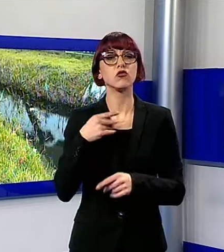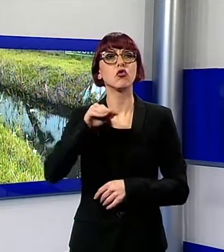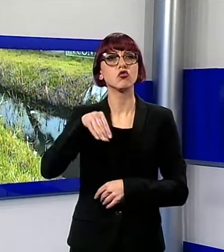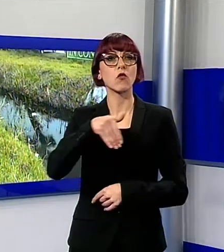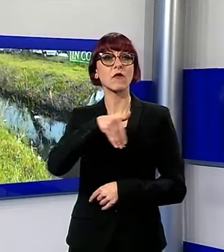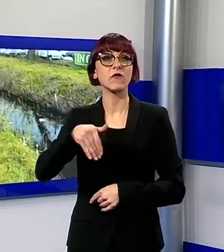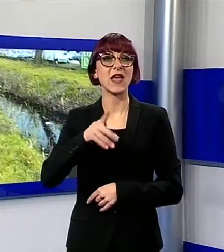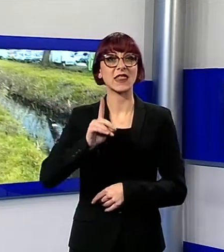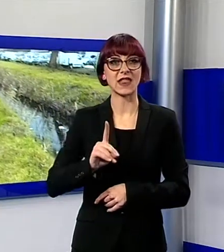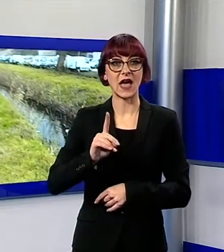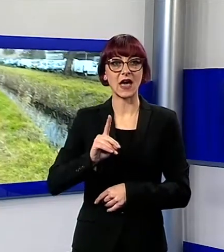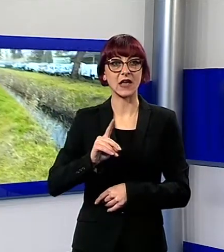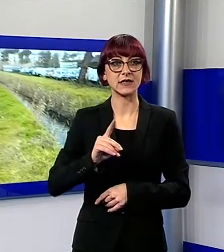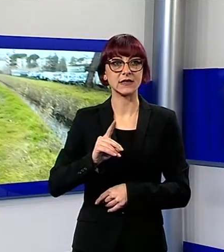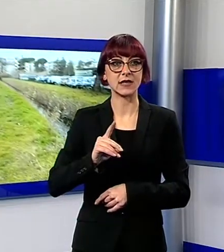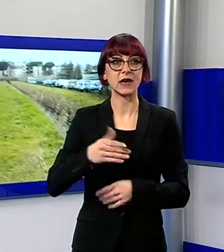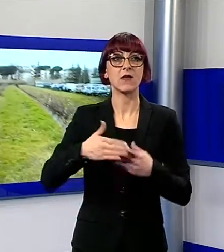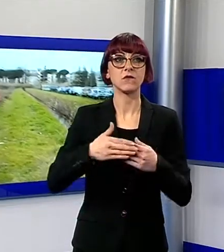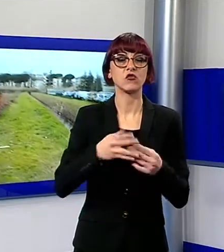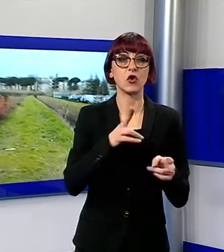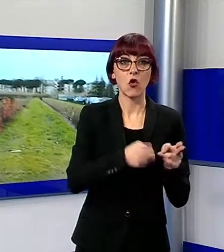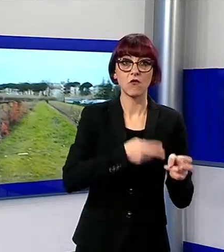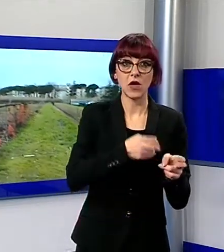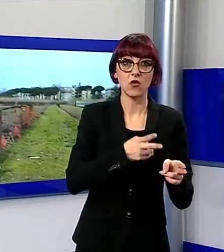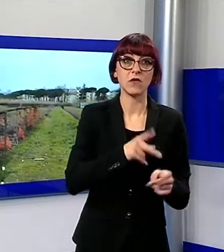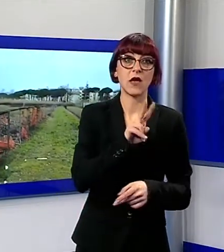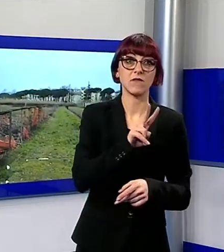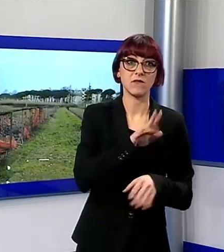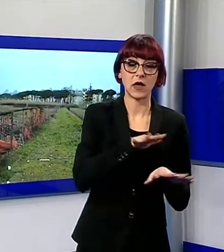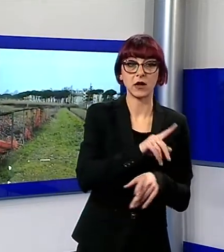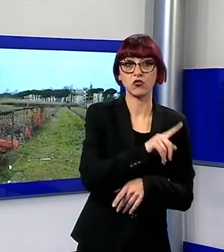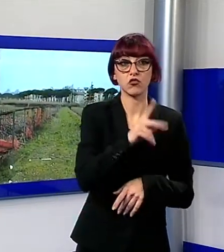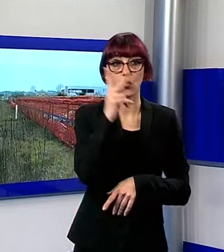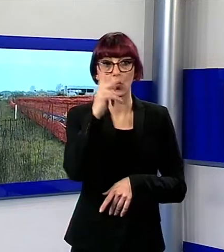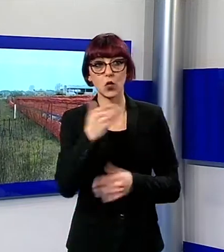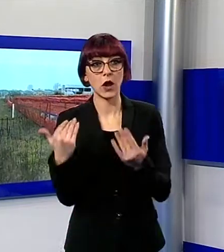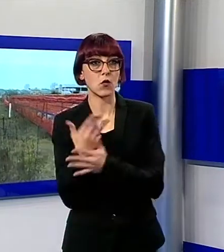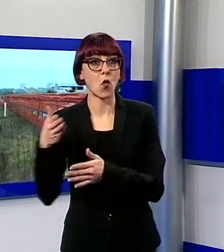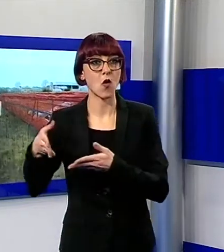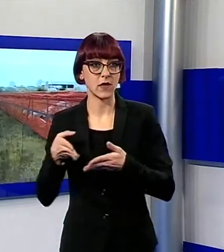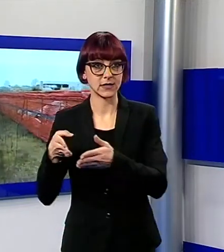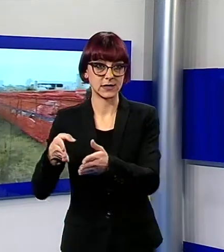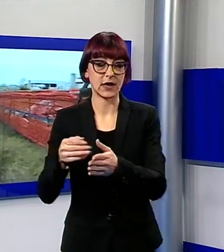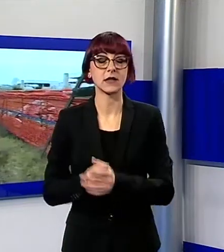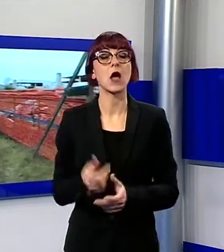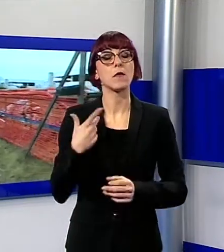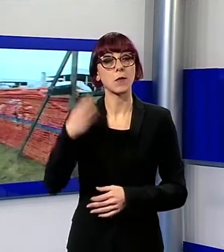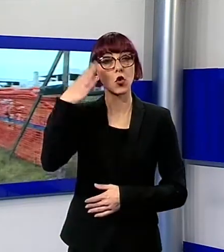tra la ferrovia Viareggio-Lucca e la nuova strada di penetrazione. A darne notizia il comandante provinciale Geremia Coppola, in un incontro con il